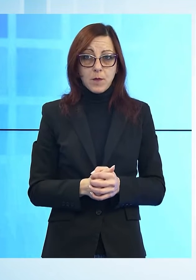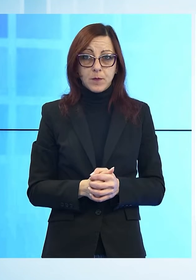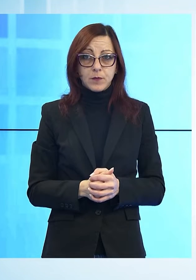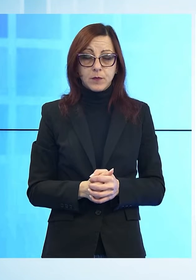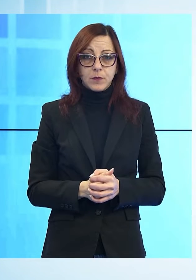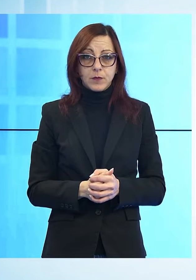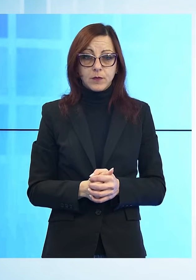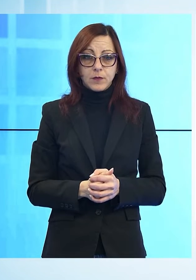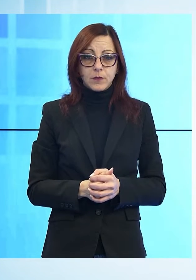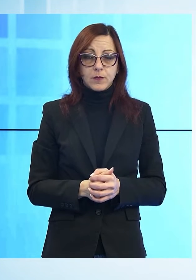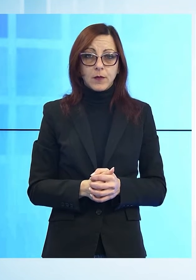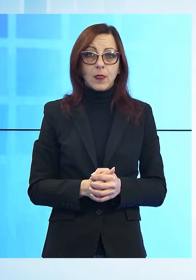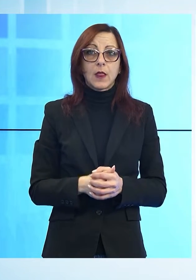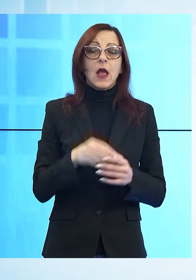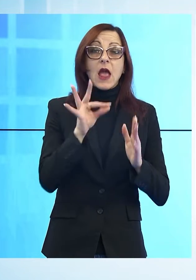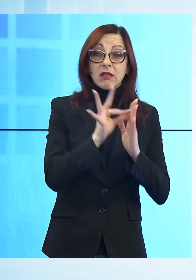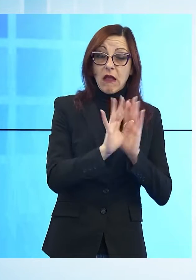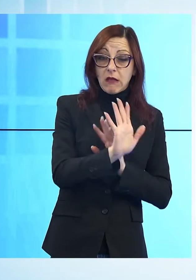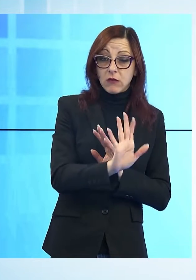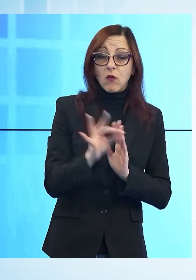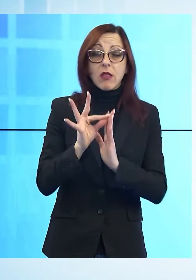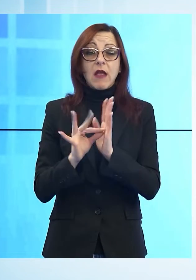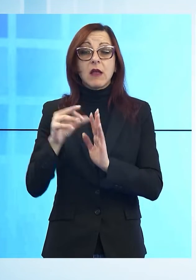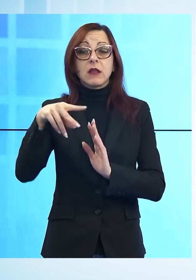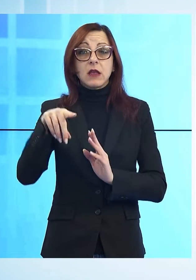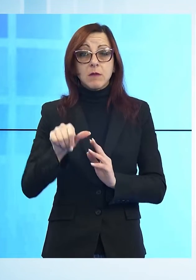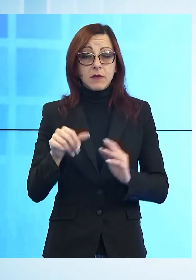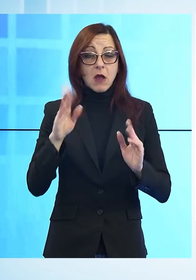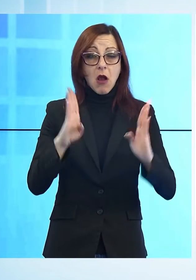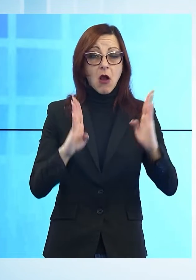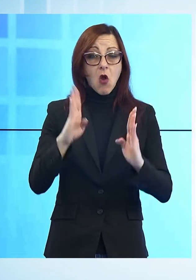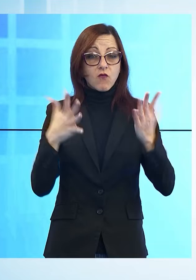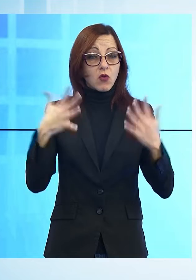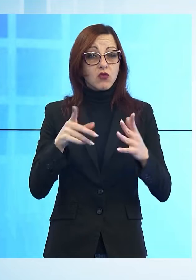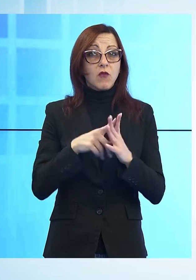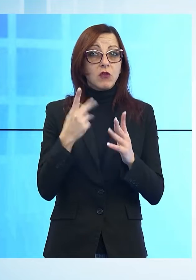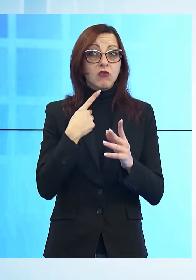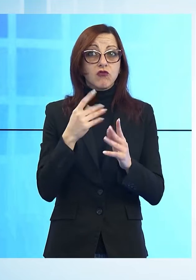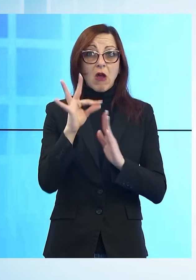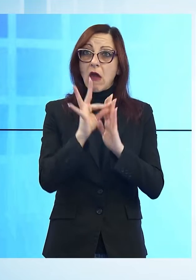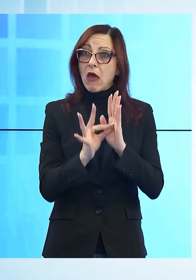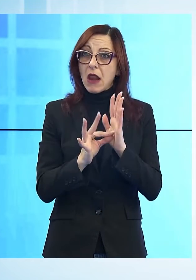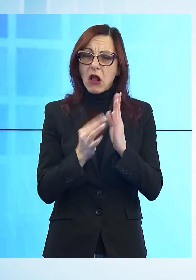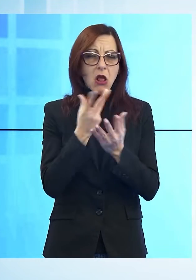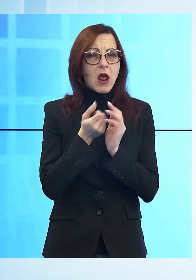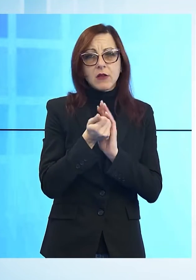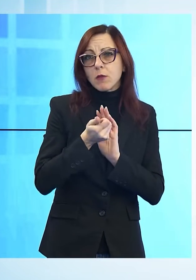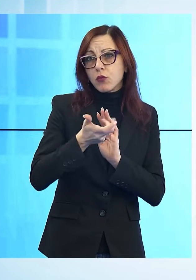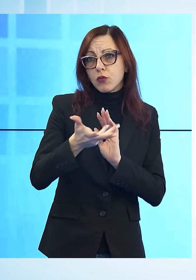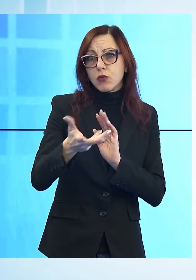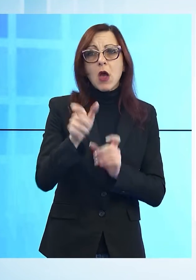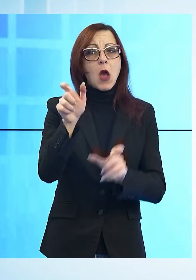incrociando le banche dati messe a disposizione dall'Inps ha consentito di constatare numerose irregolarità nei confronti di